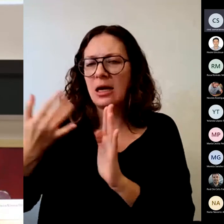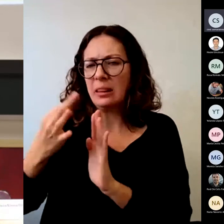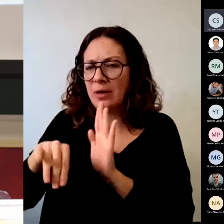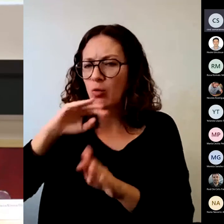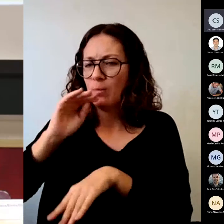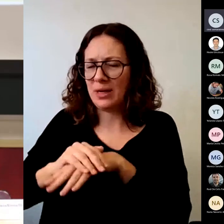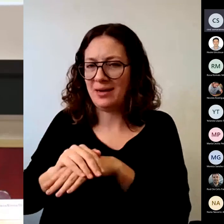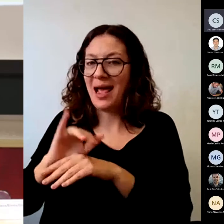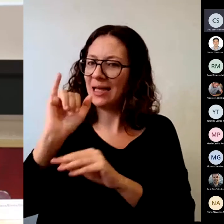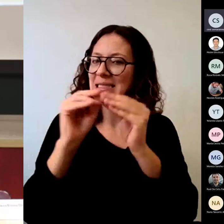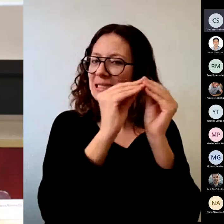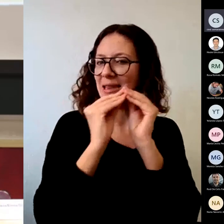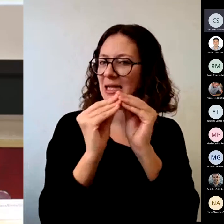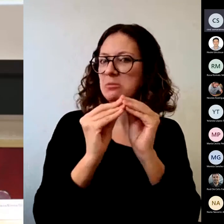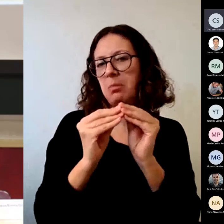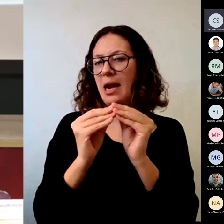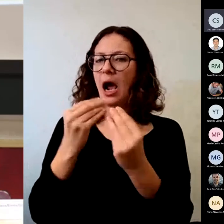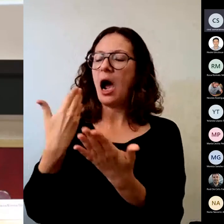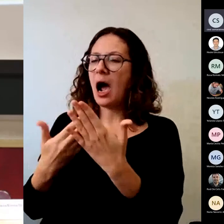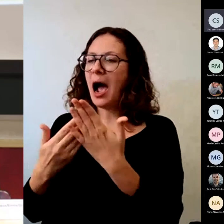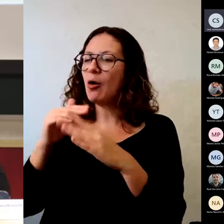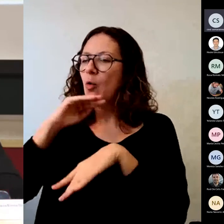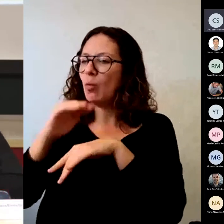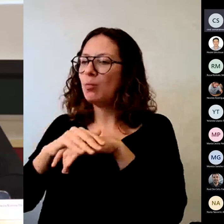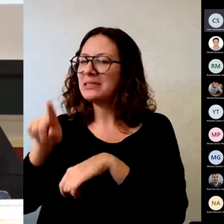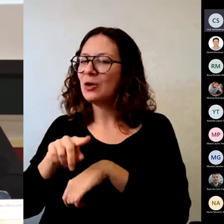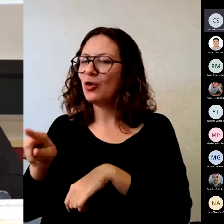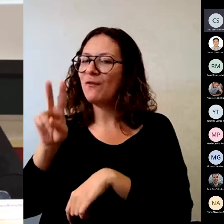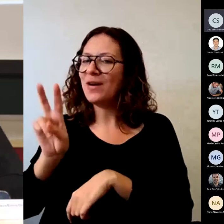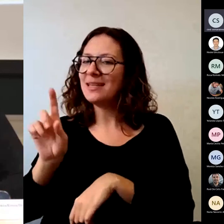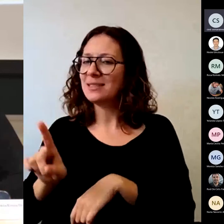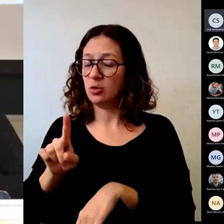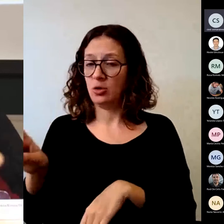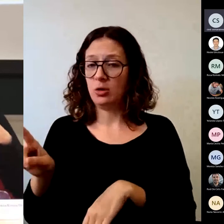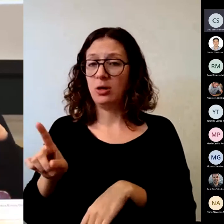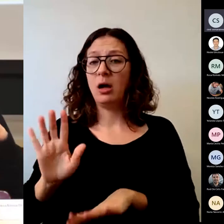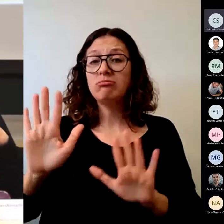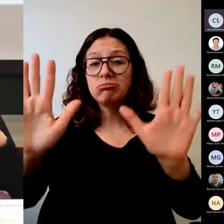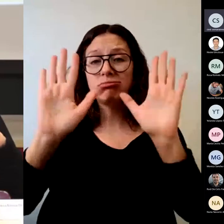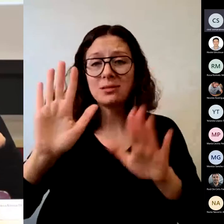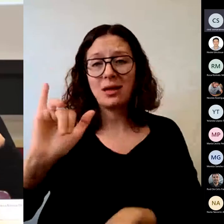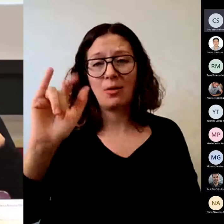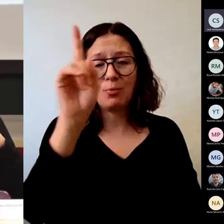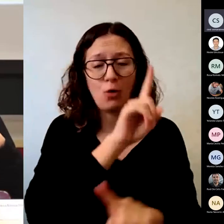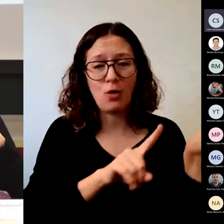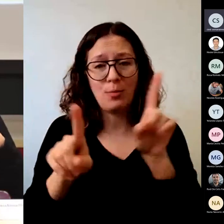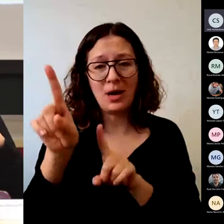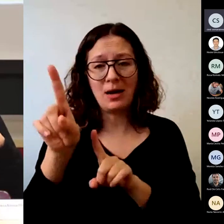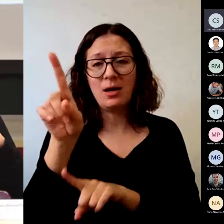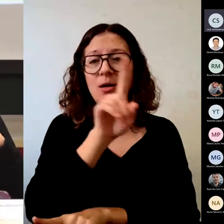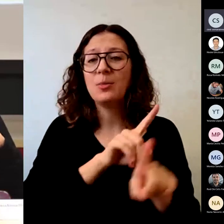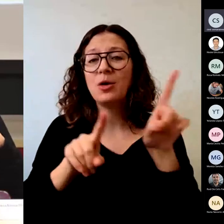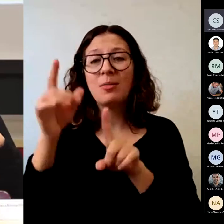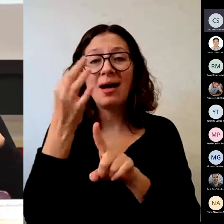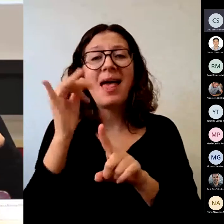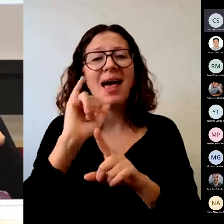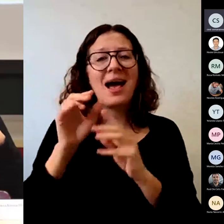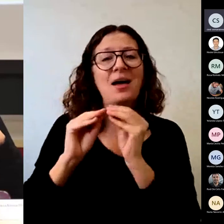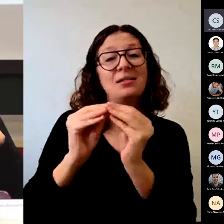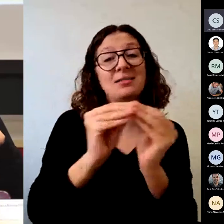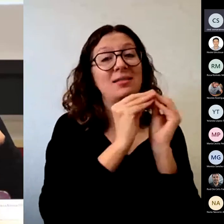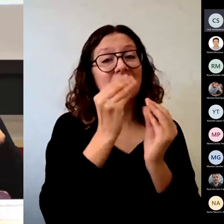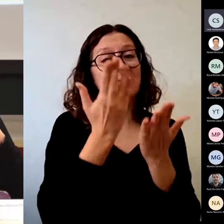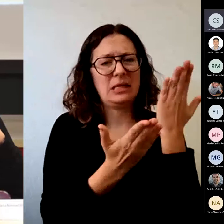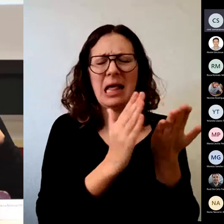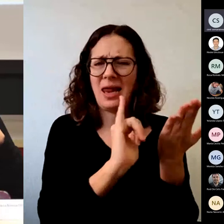tenemos un problema un problema que ha citado Francisco digo a ver tenemos unos estándares evaluativos pero tenemos un aula